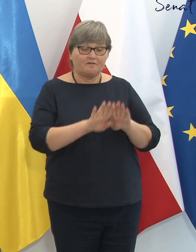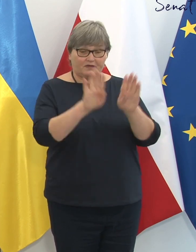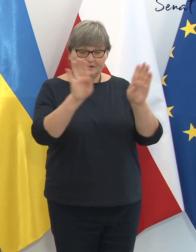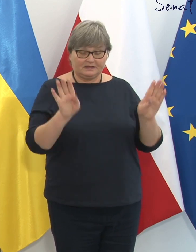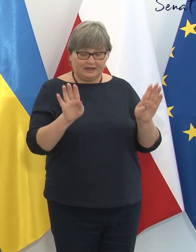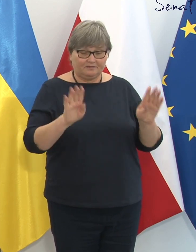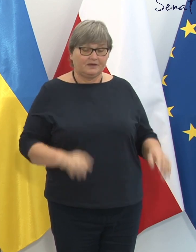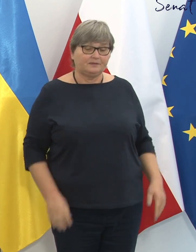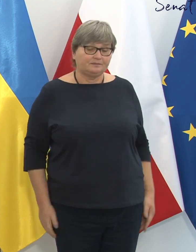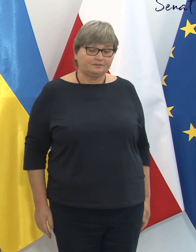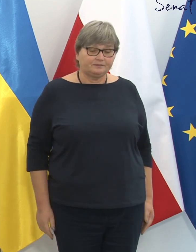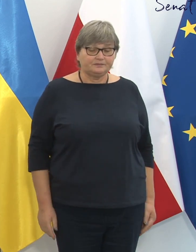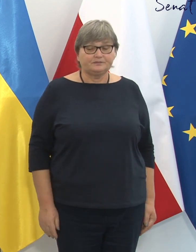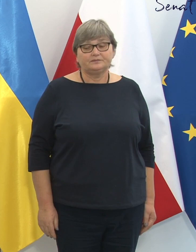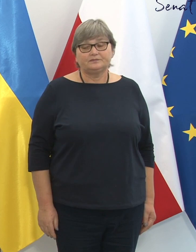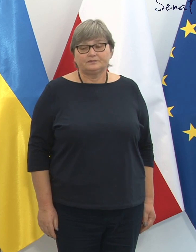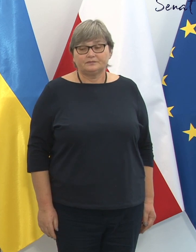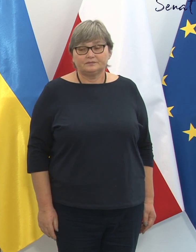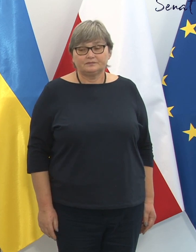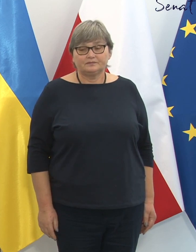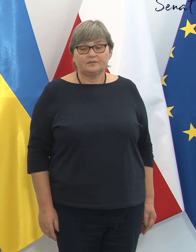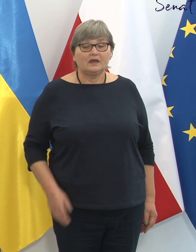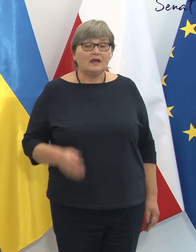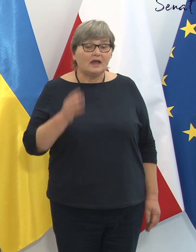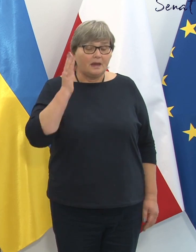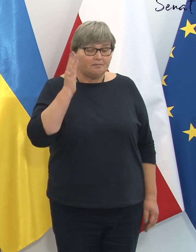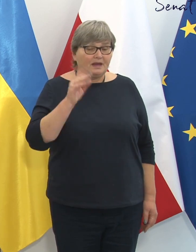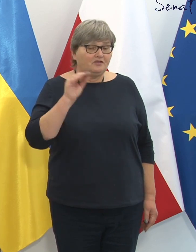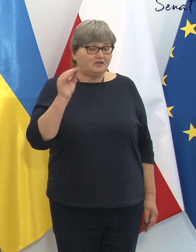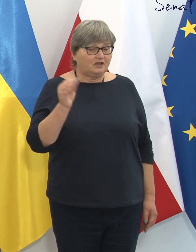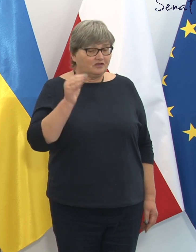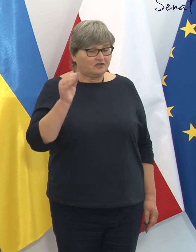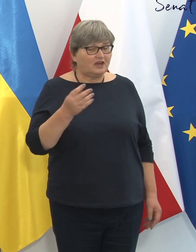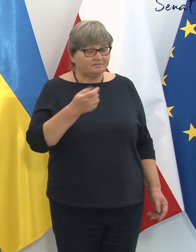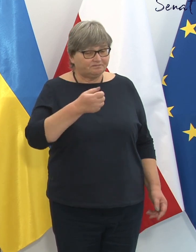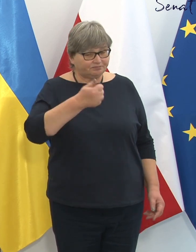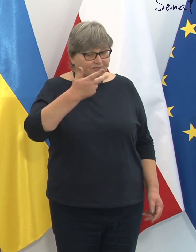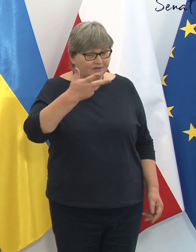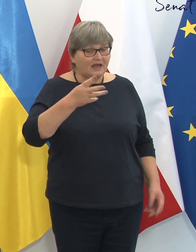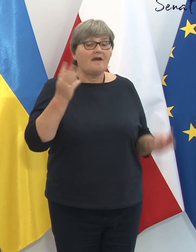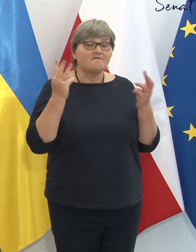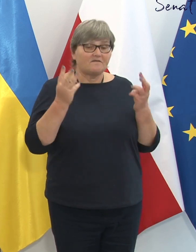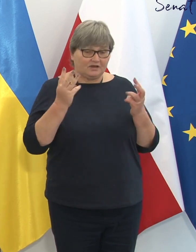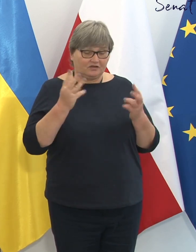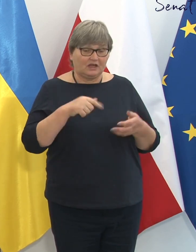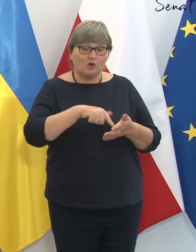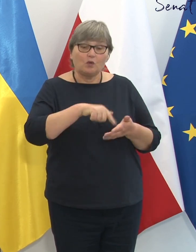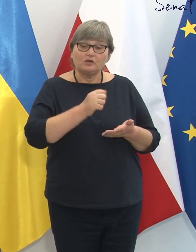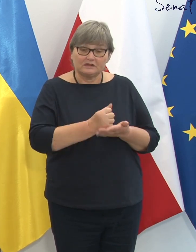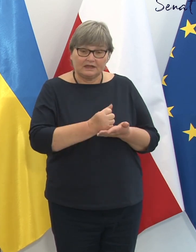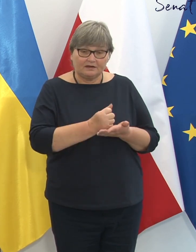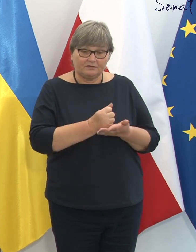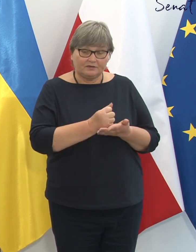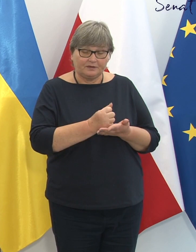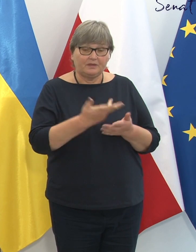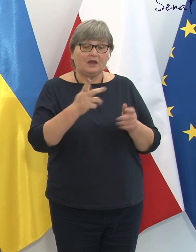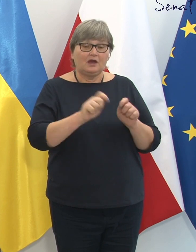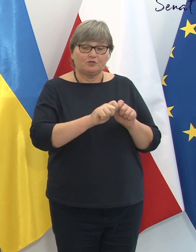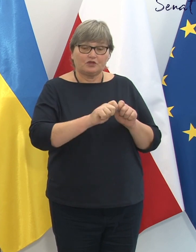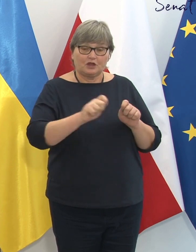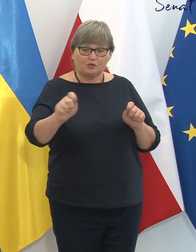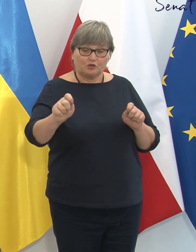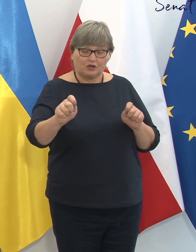Marii Konopnickiej. Będzie jeszcze kilka istotnych ustaw, m.in. o przedłużeniu